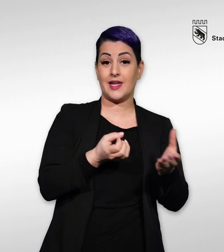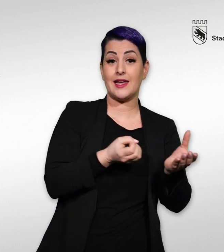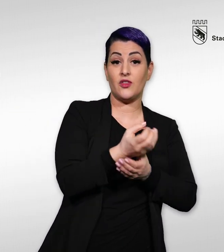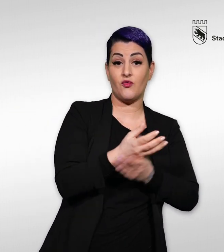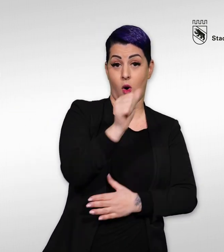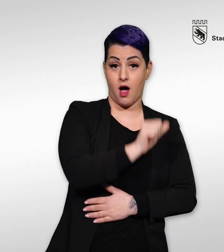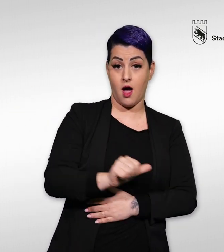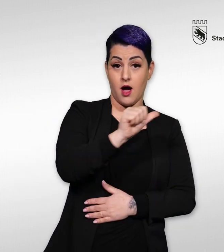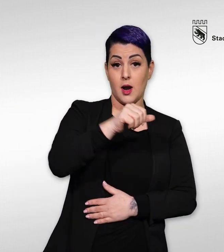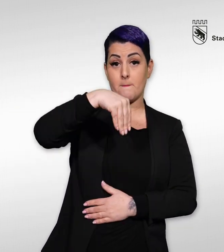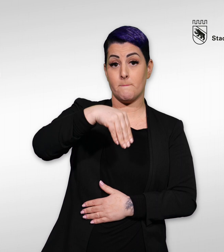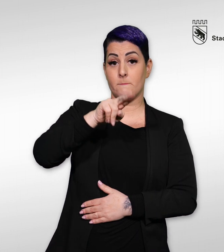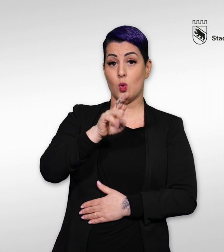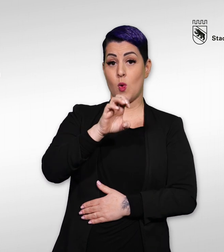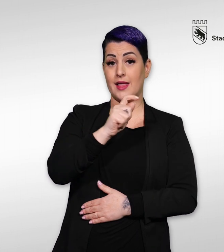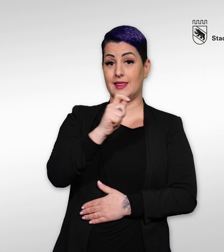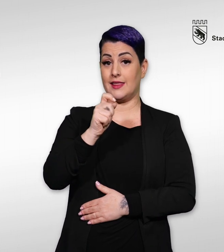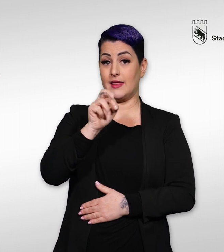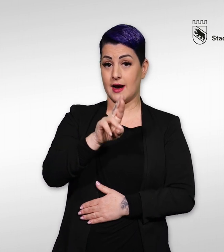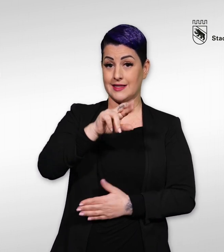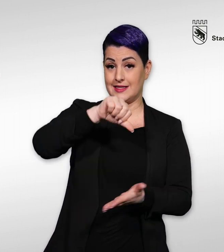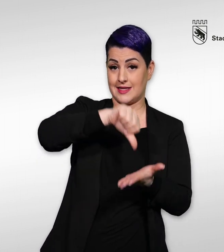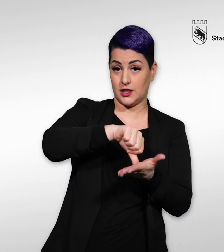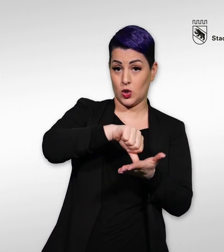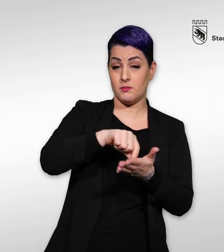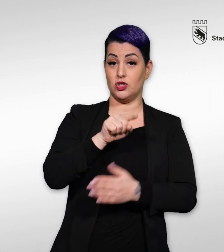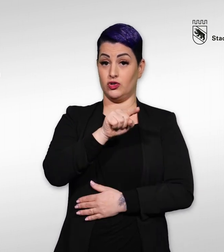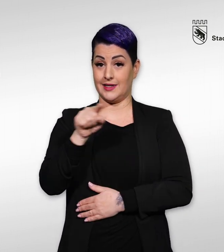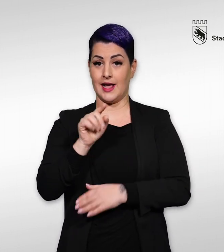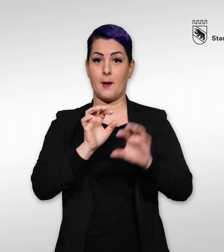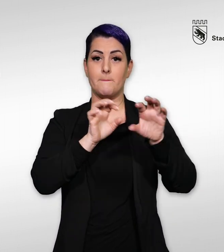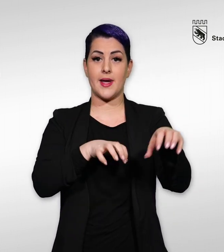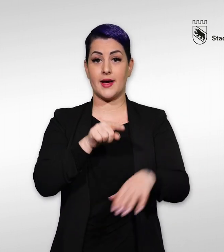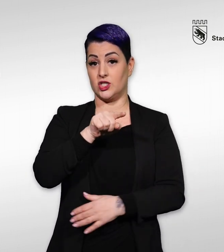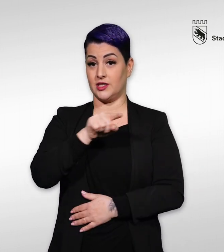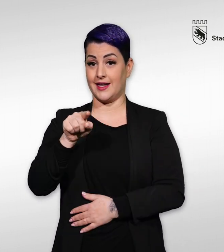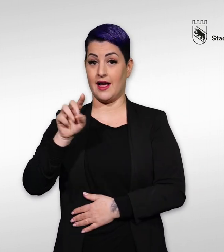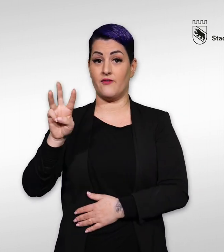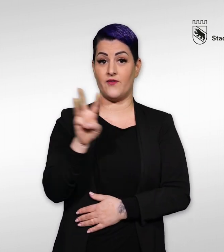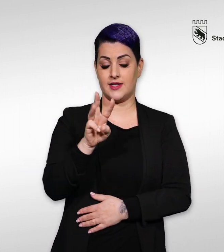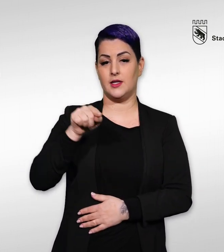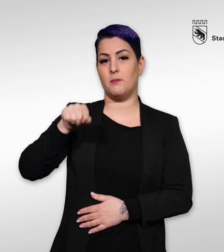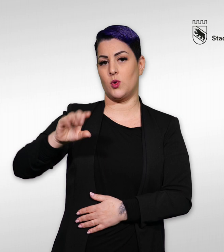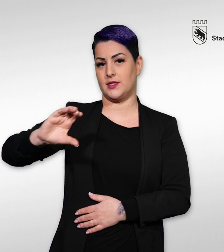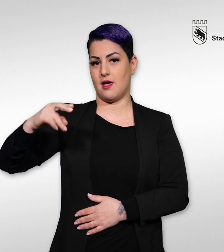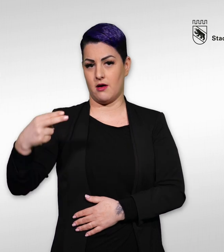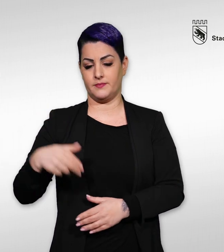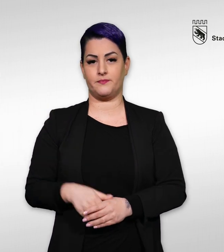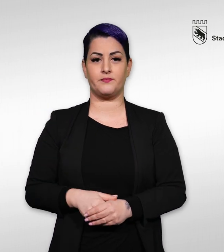at mütterzentrum-bern-west.ch Diese